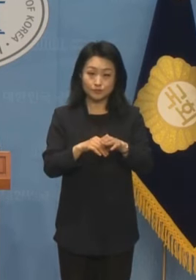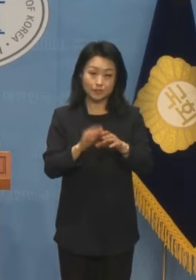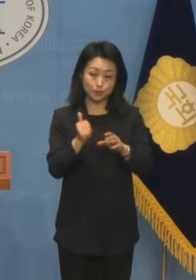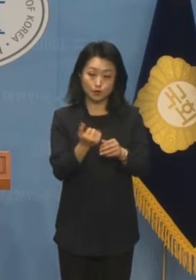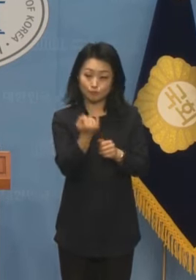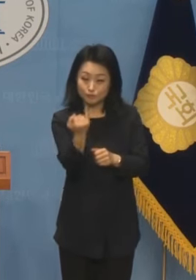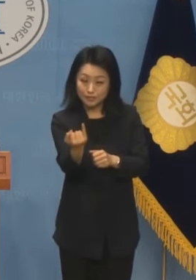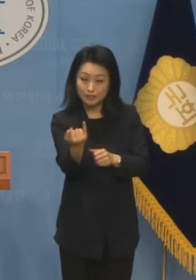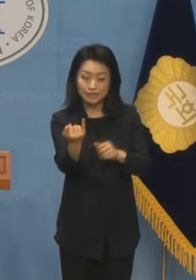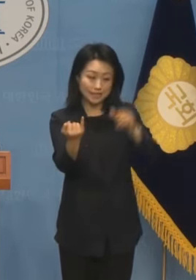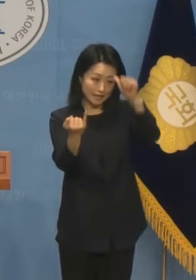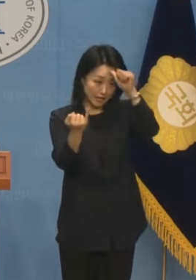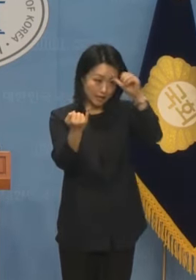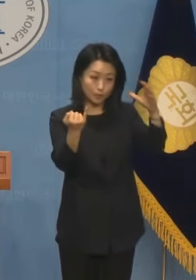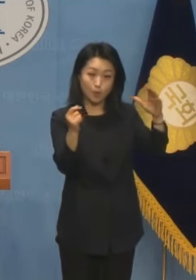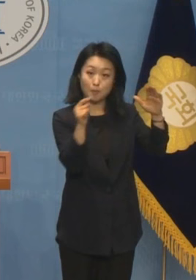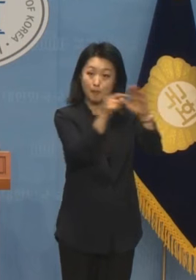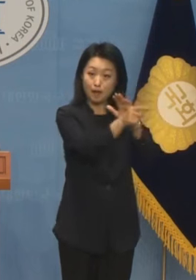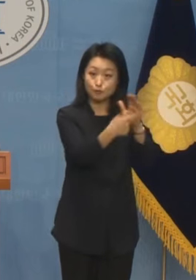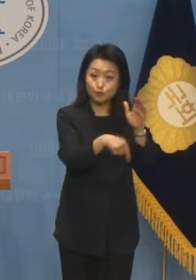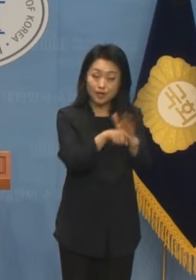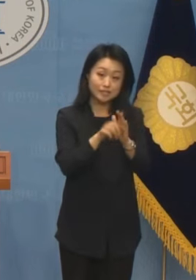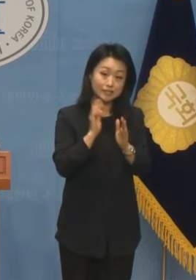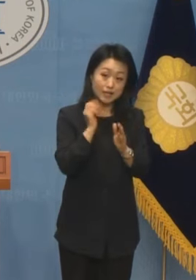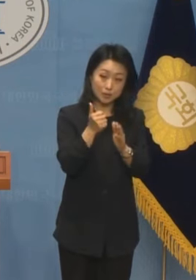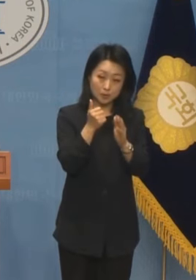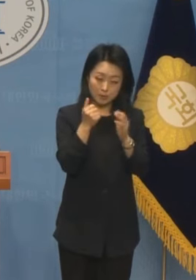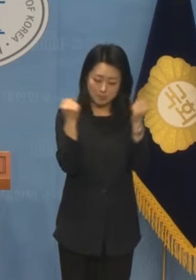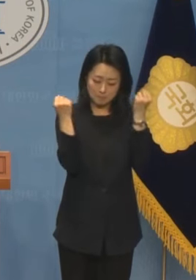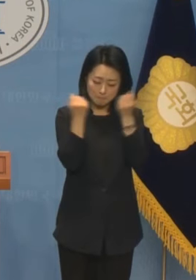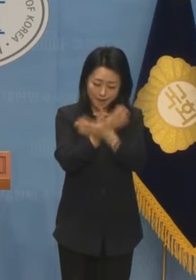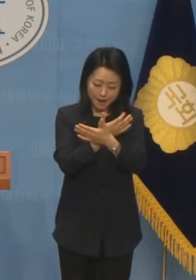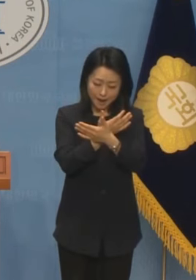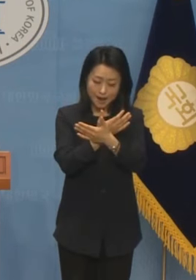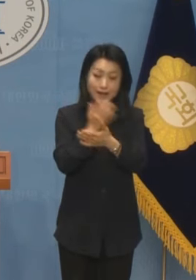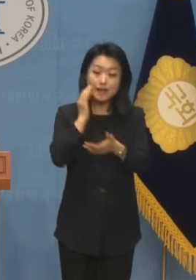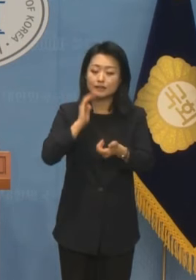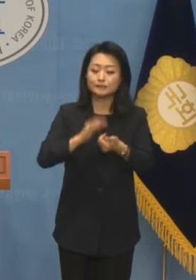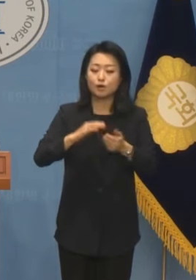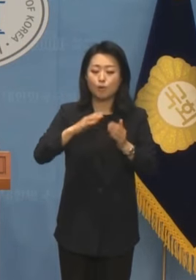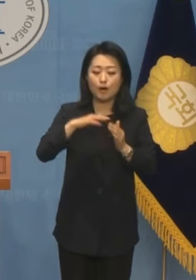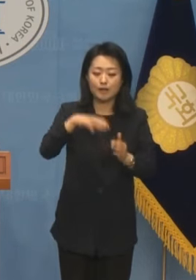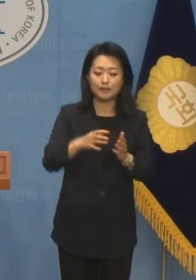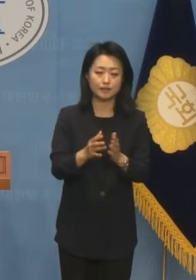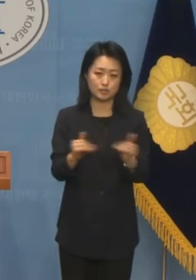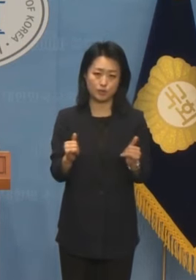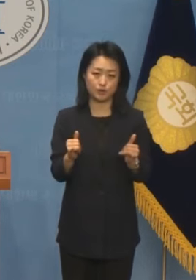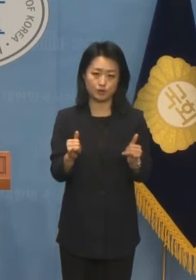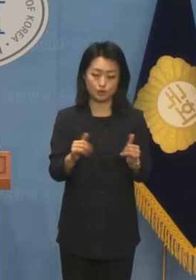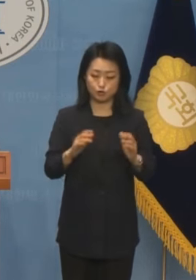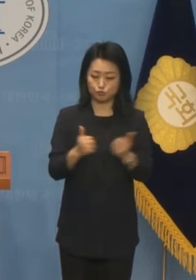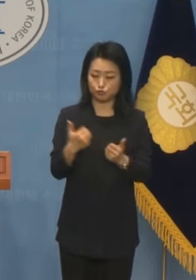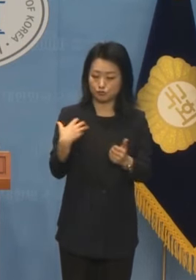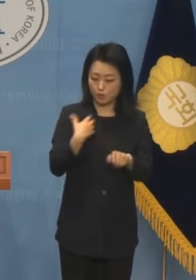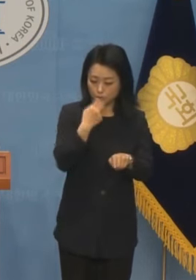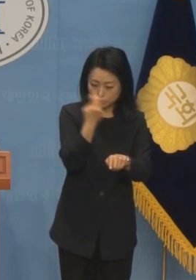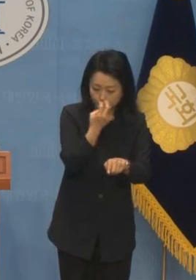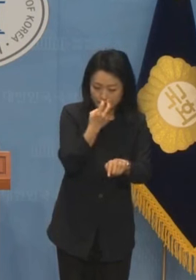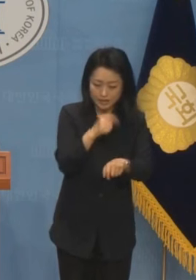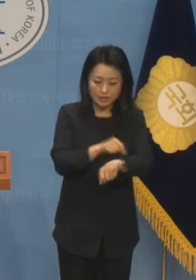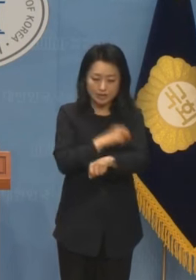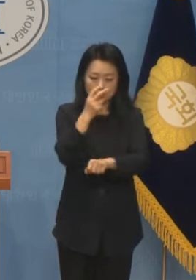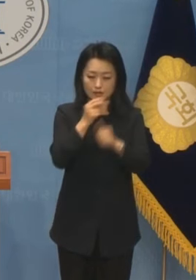대통령의 눈과 귀를 가로막은 문재인 정부 청와대야말로 국정조사와 특검